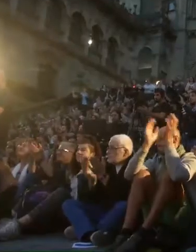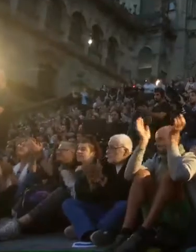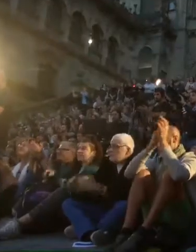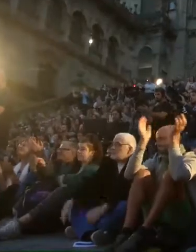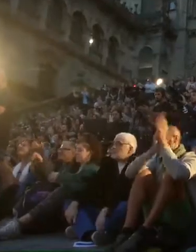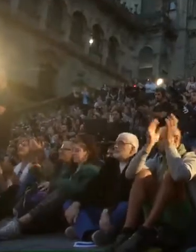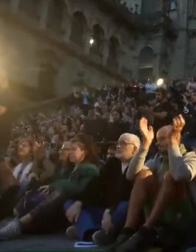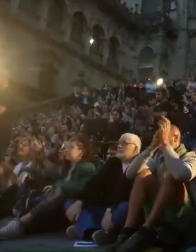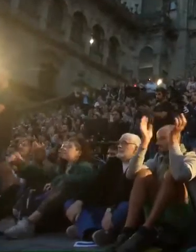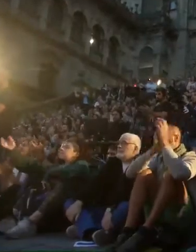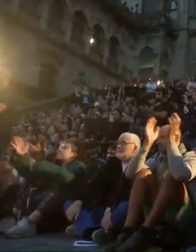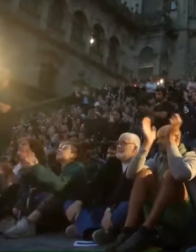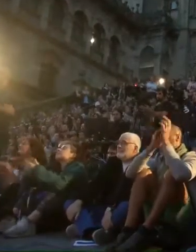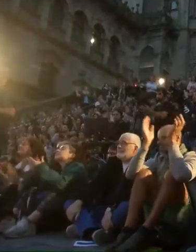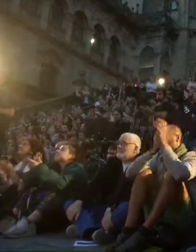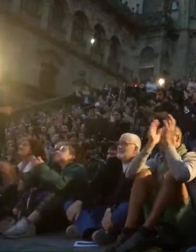Boa noite, Compostela,